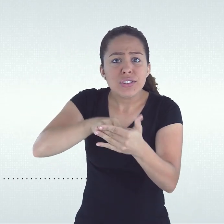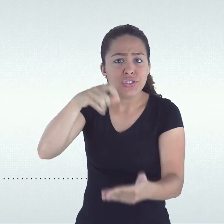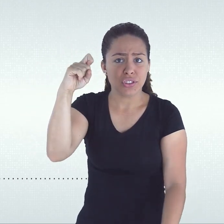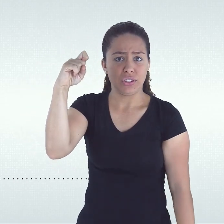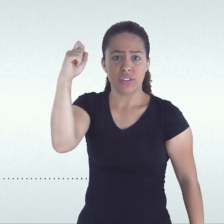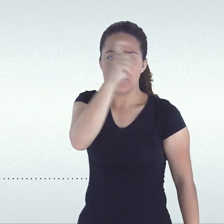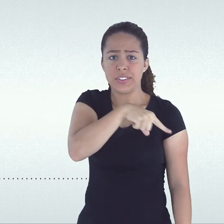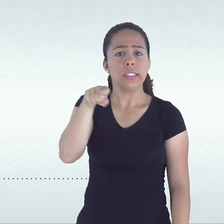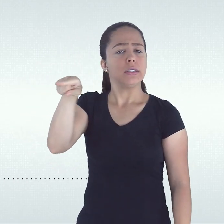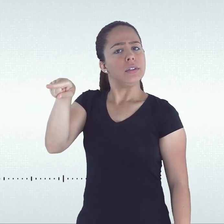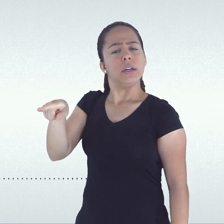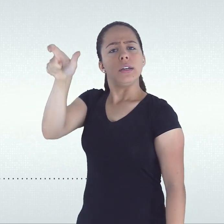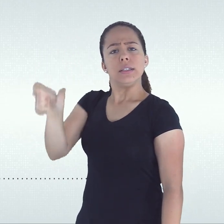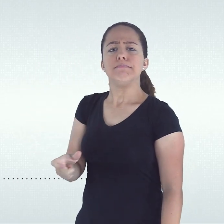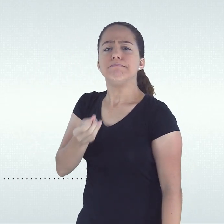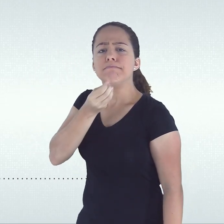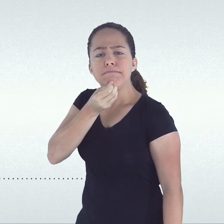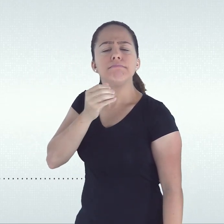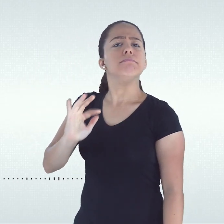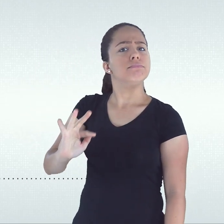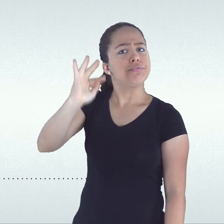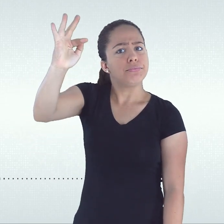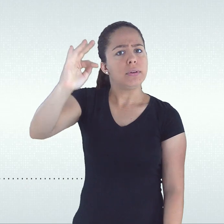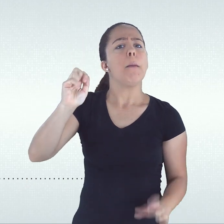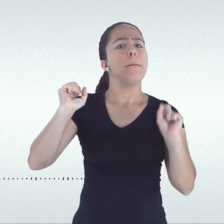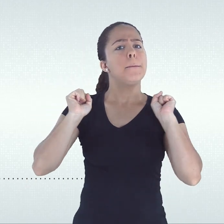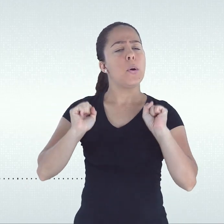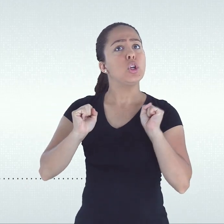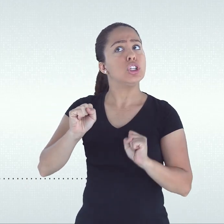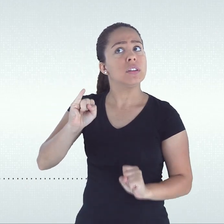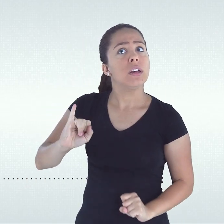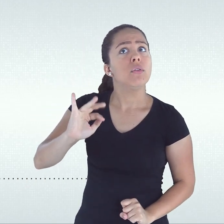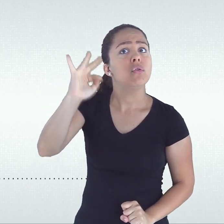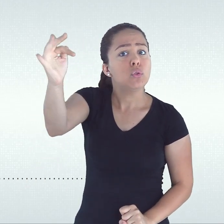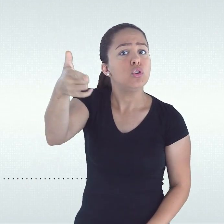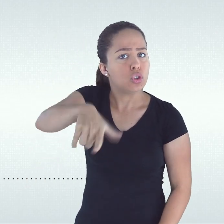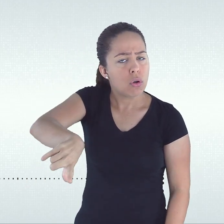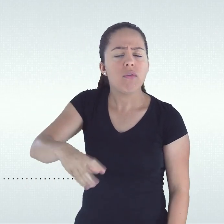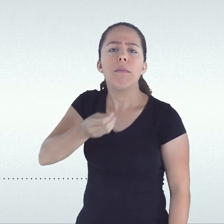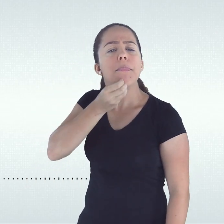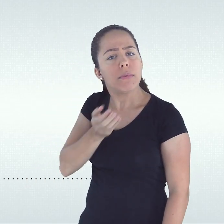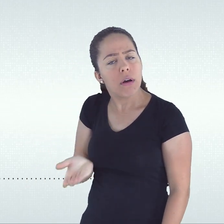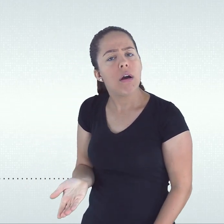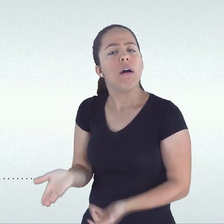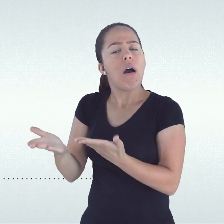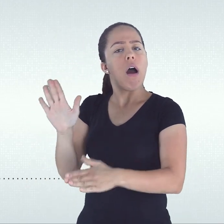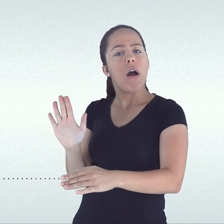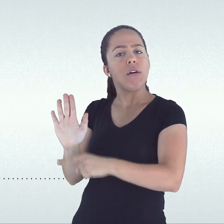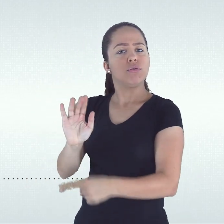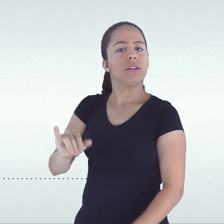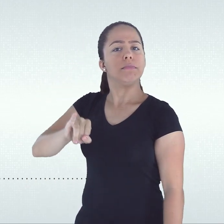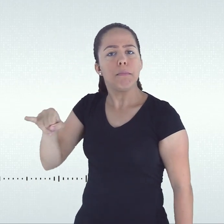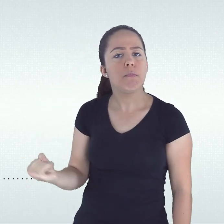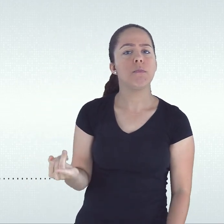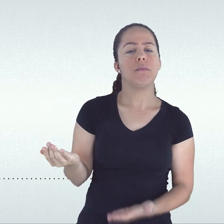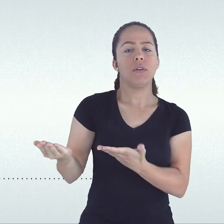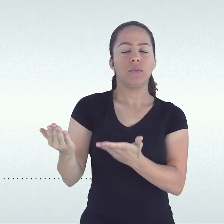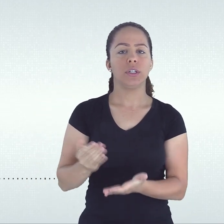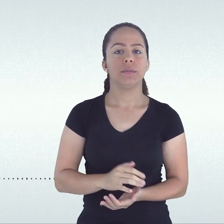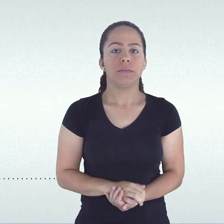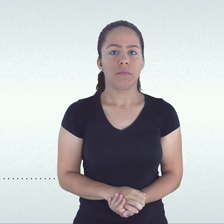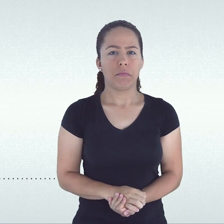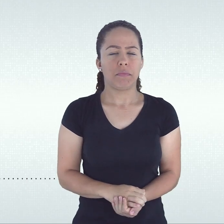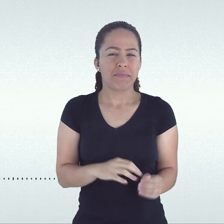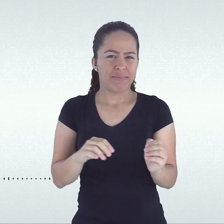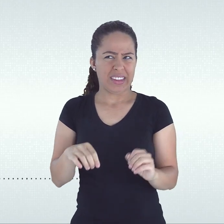o período de sua oferta regular, o estudante pode aprender se tiver outra chance. A não